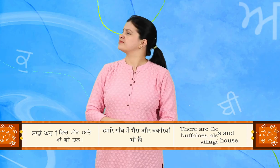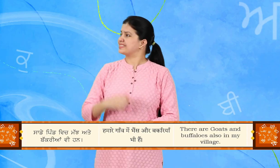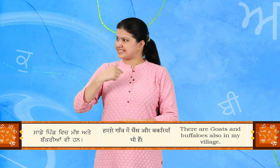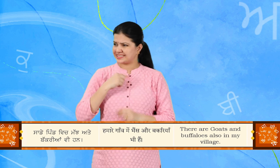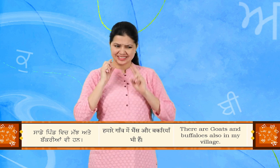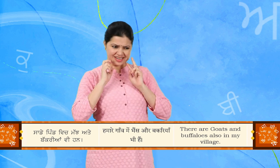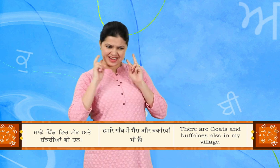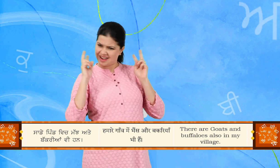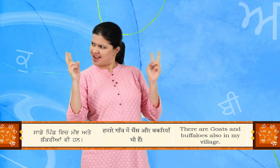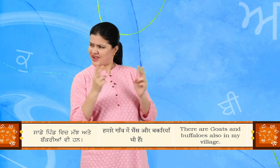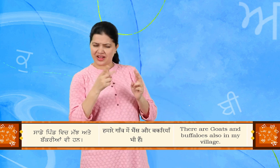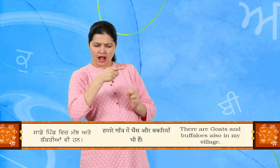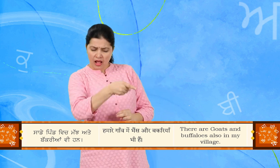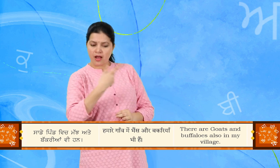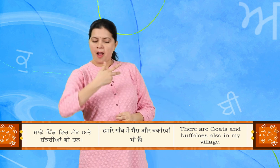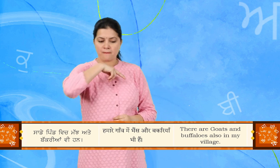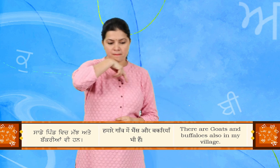साड़ी पिंड विच मज अते बक्रिया वी हन.